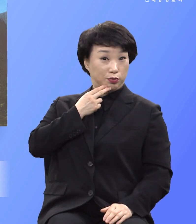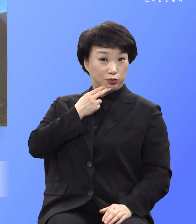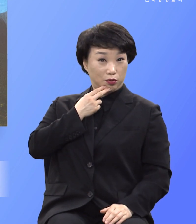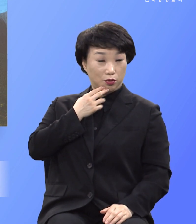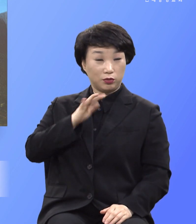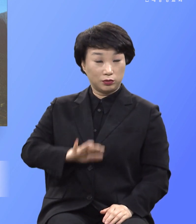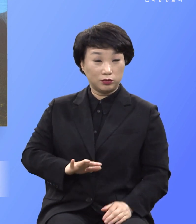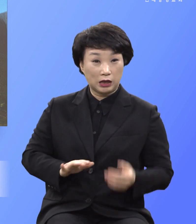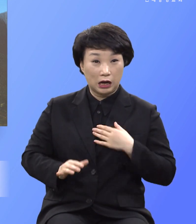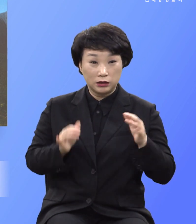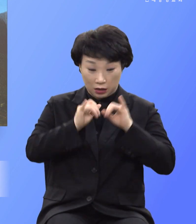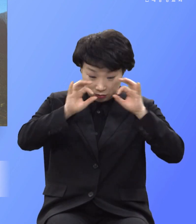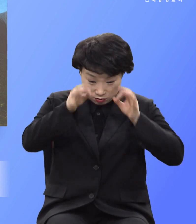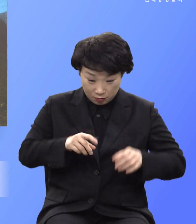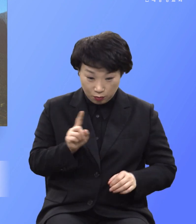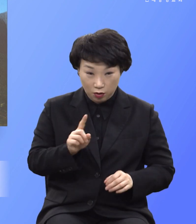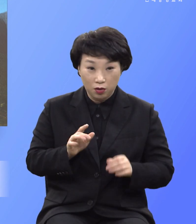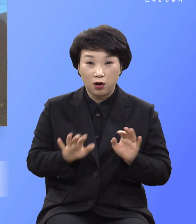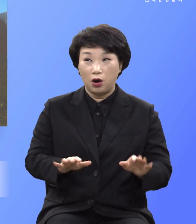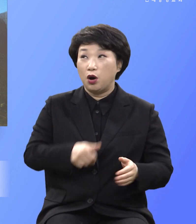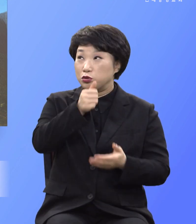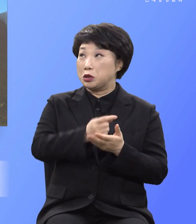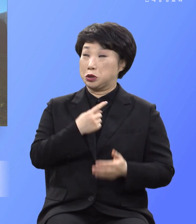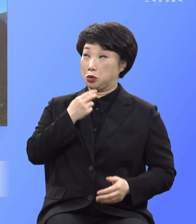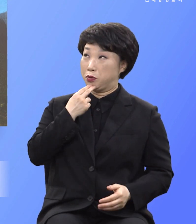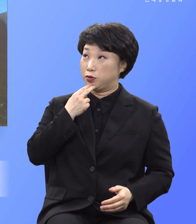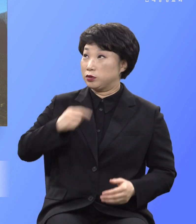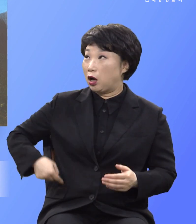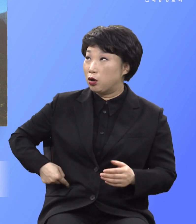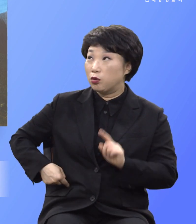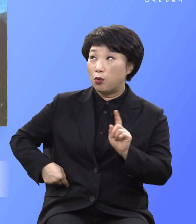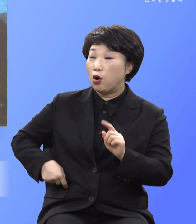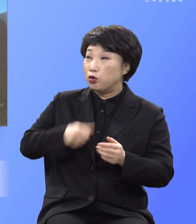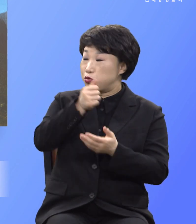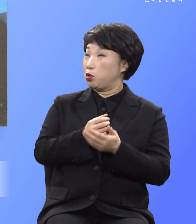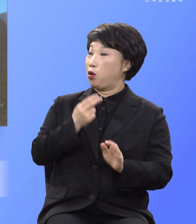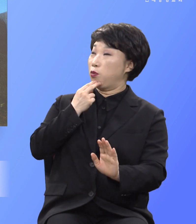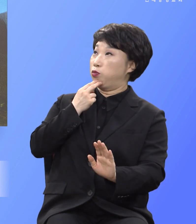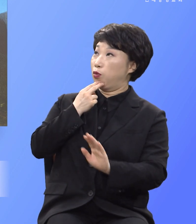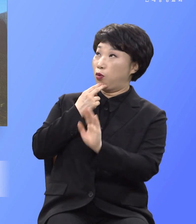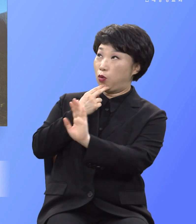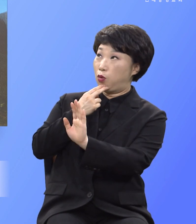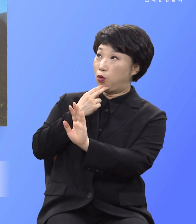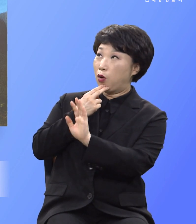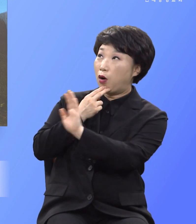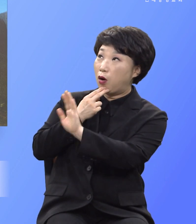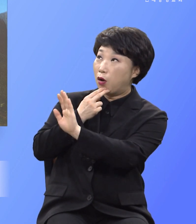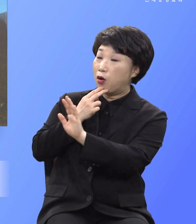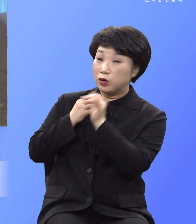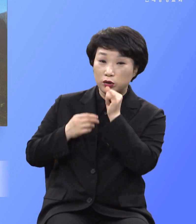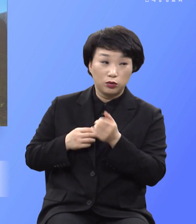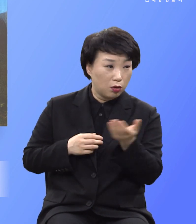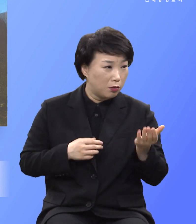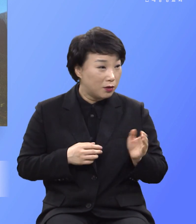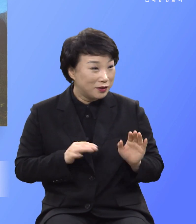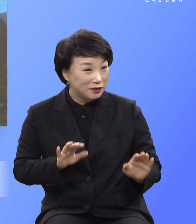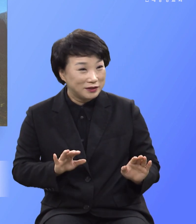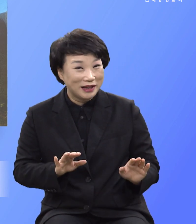도덕적으로도 죄가 없고 양심적으로도 죄가 없는데요 예 예 그런데 요한일서